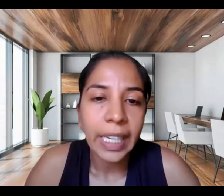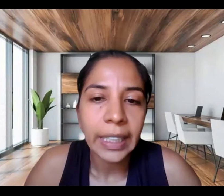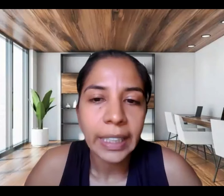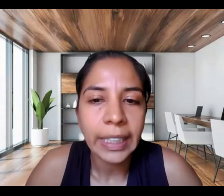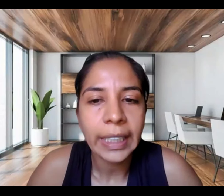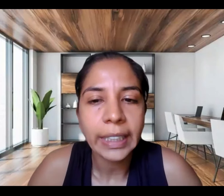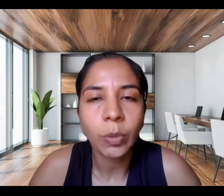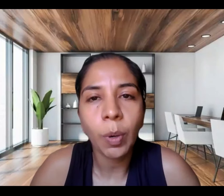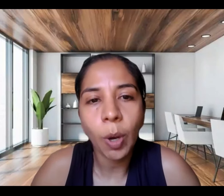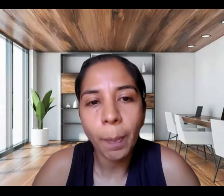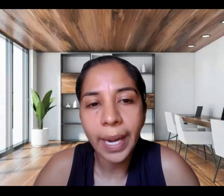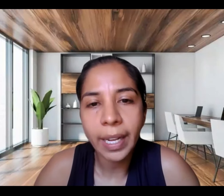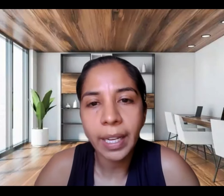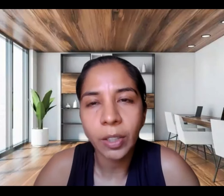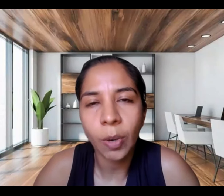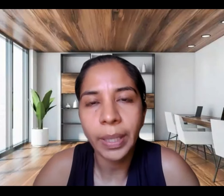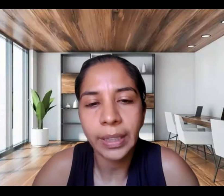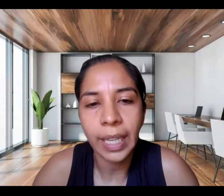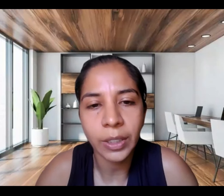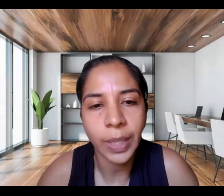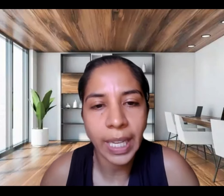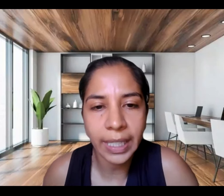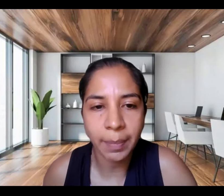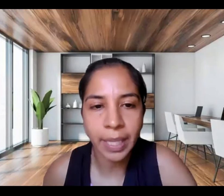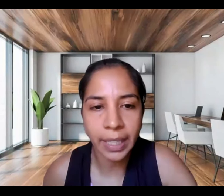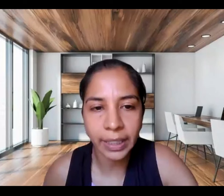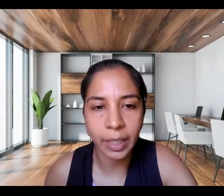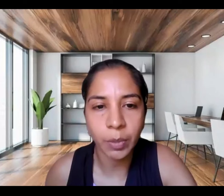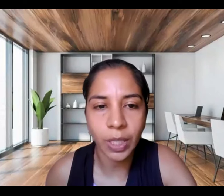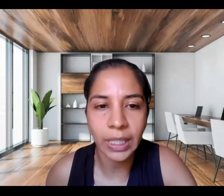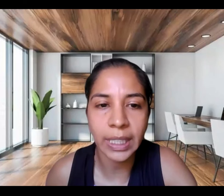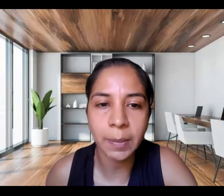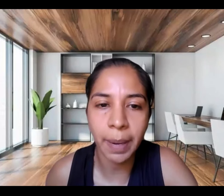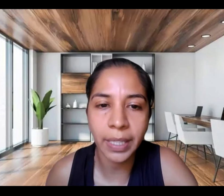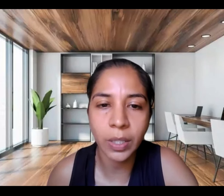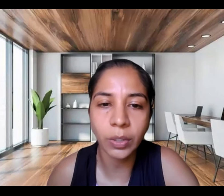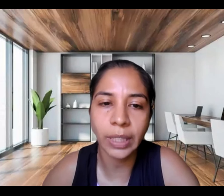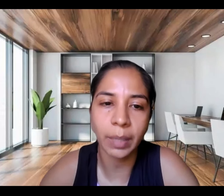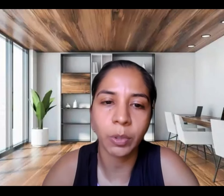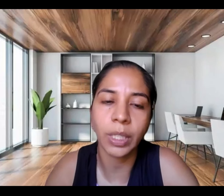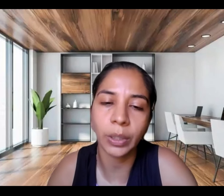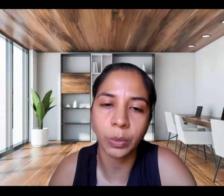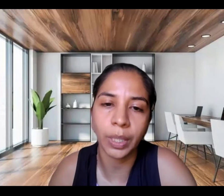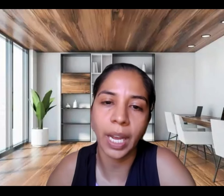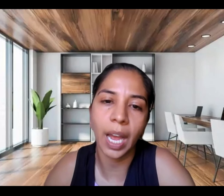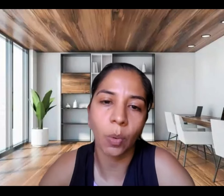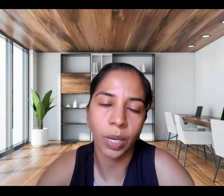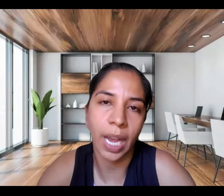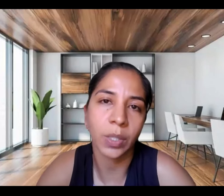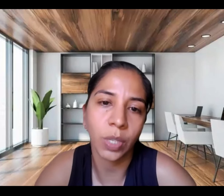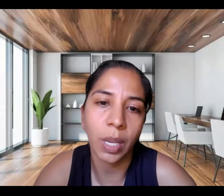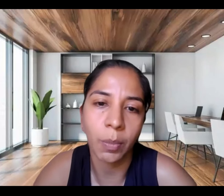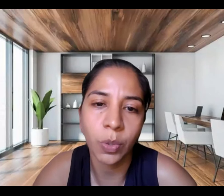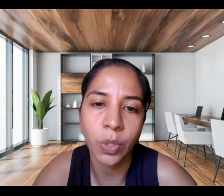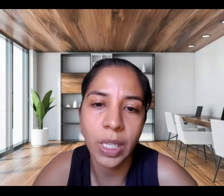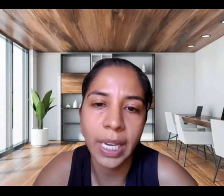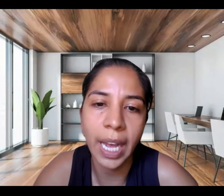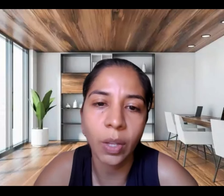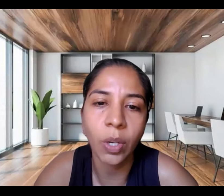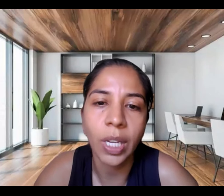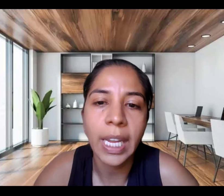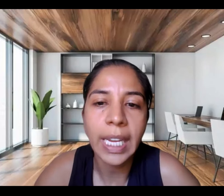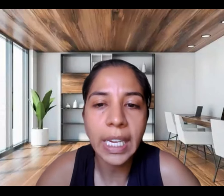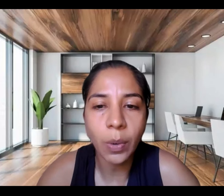Bueno, un poco para comentar sobre la dinámica que tendremos en este espacio. Daremos lectura a un caso que hemos